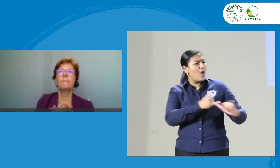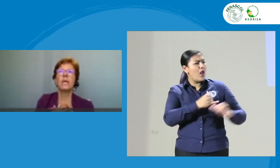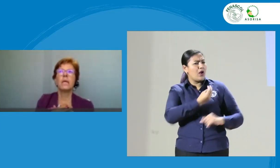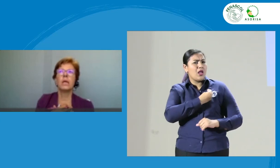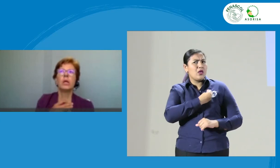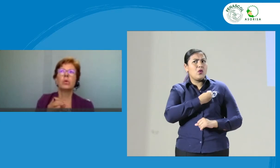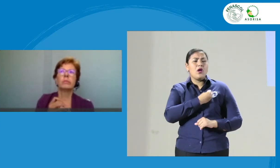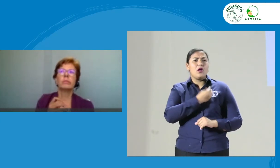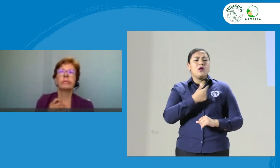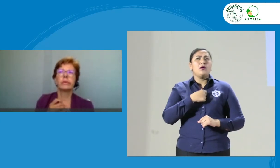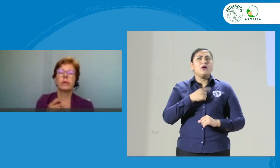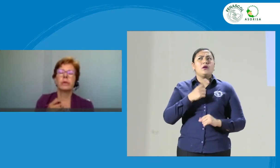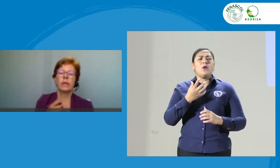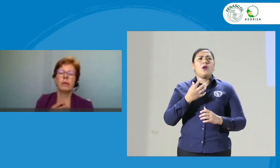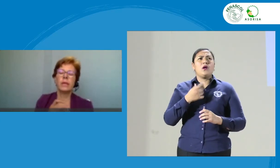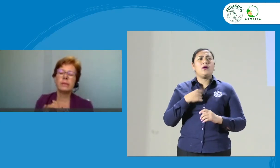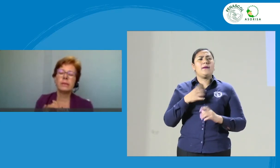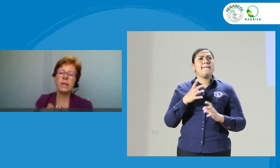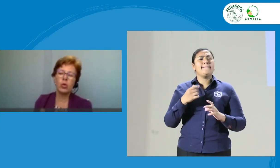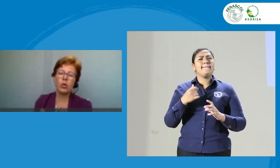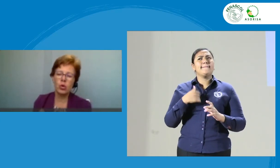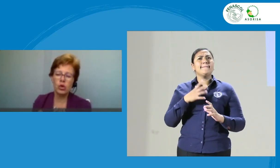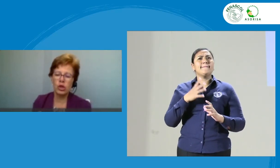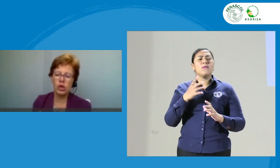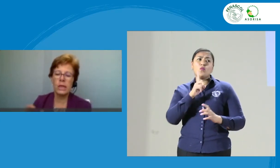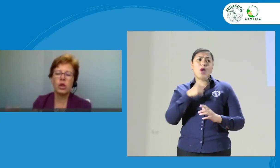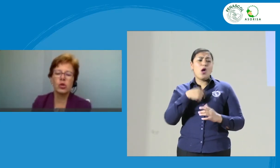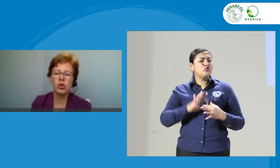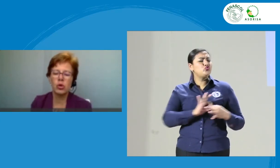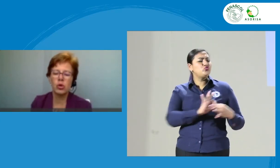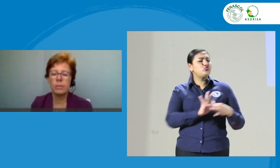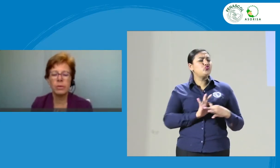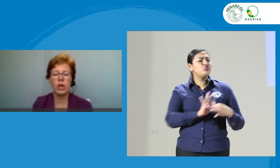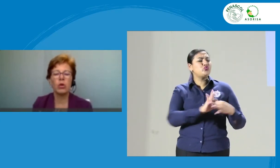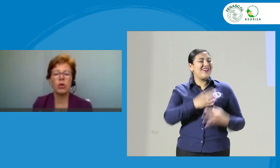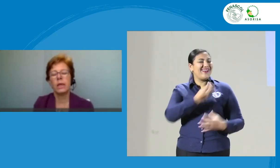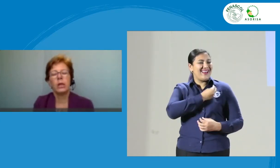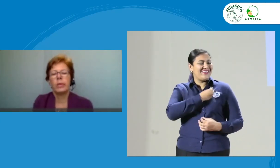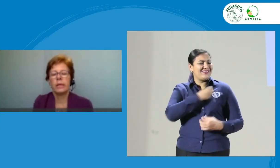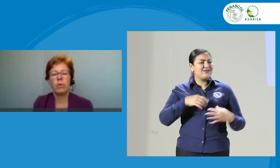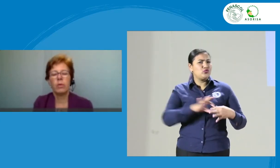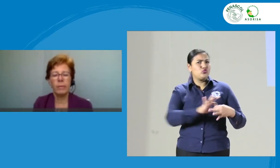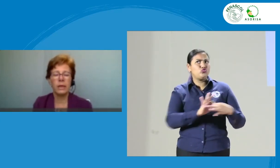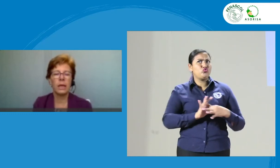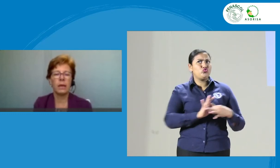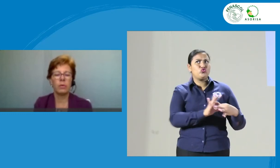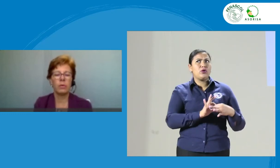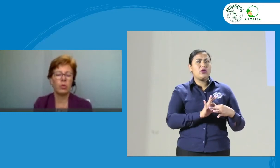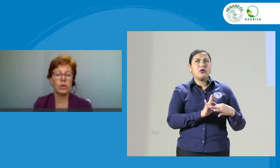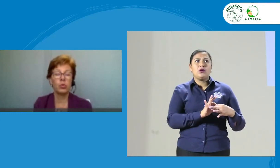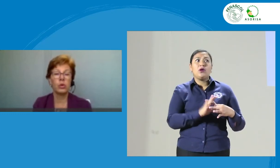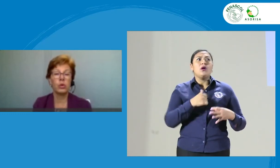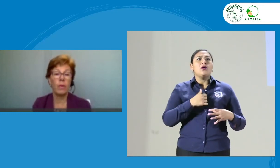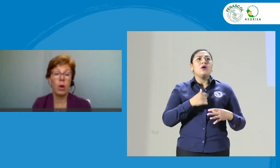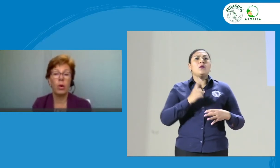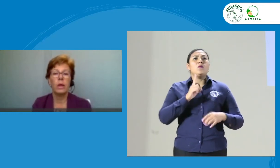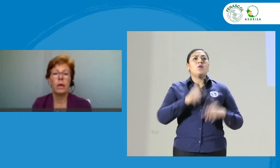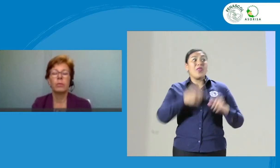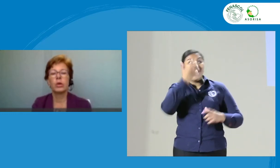mis vínculos religiosos con esa persona no me dejen objetivamente a evaluar su trabajo.